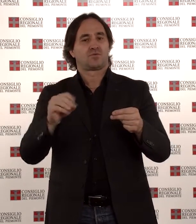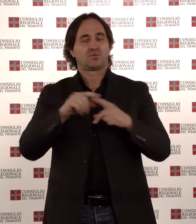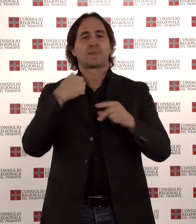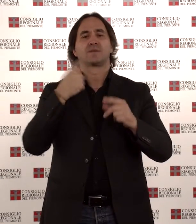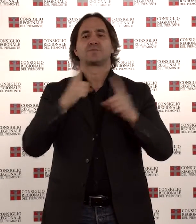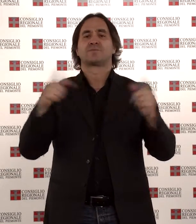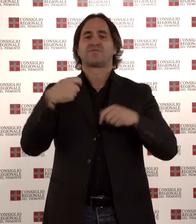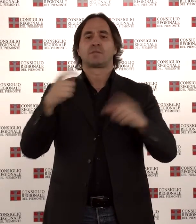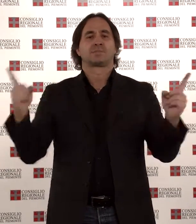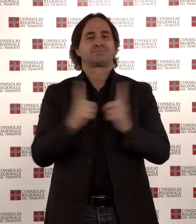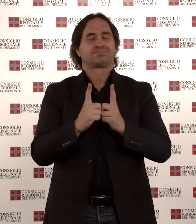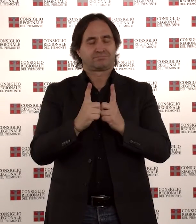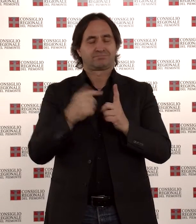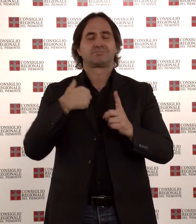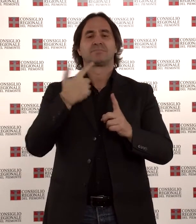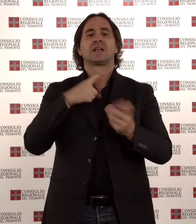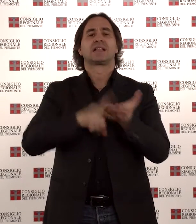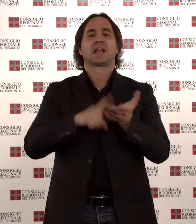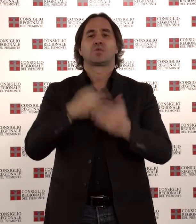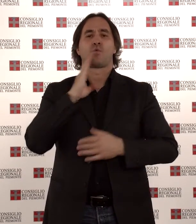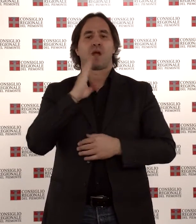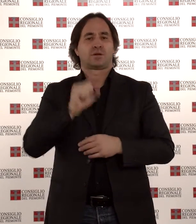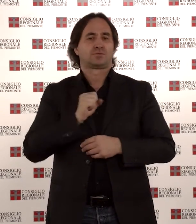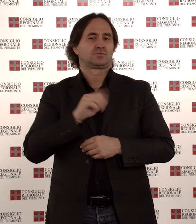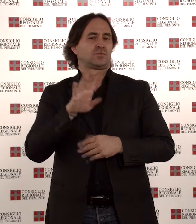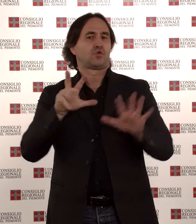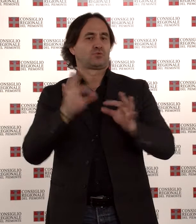indaga sulla percezione dei diritti umani nella società civile.